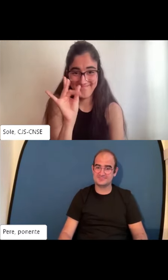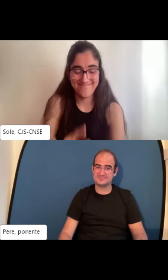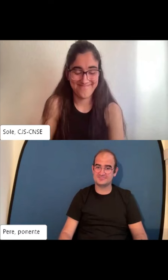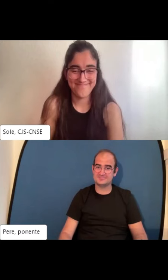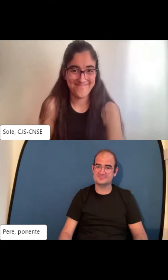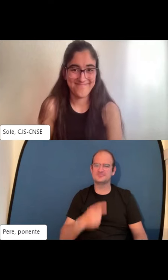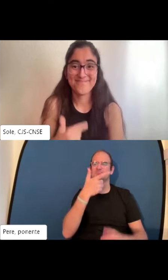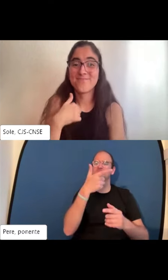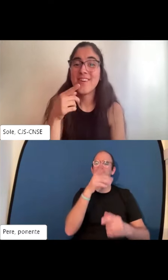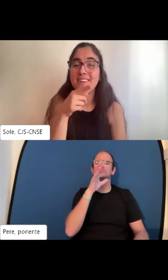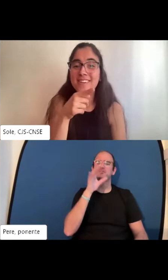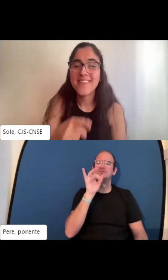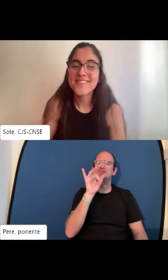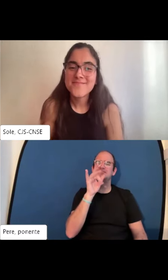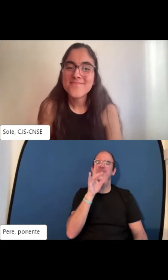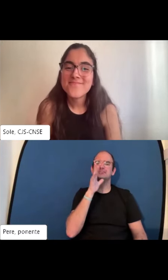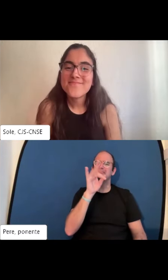tienen fama lo son lo son